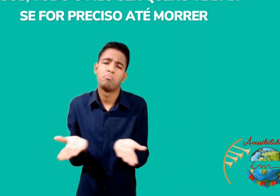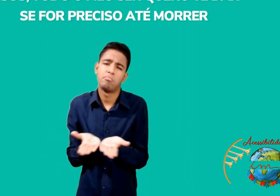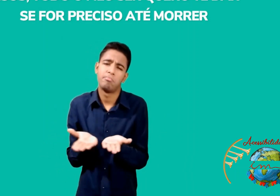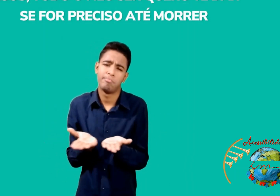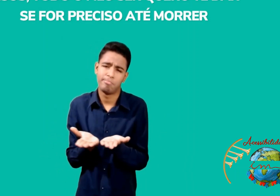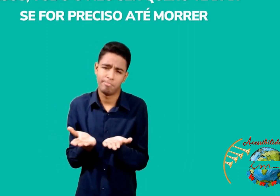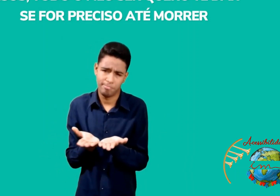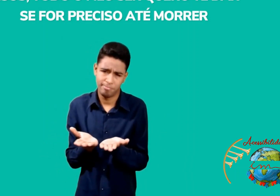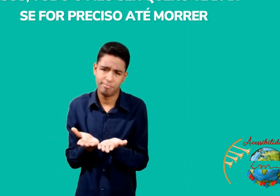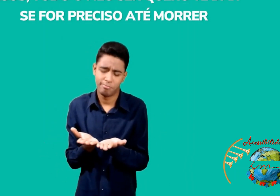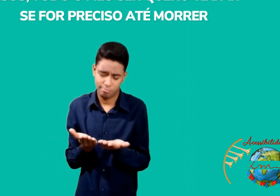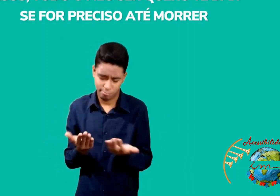dar